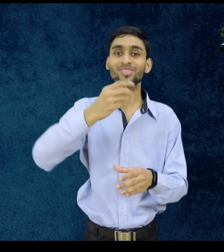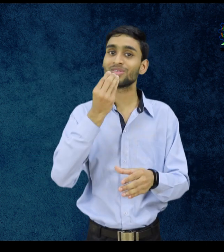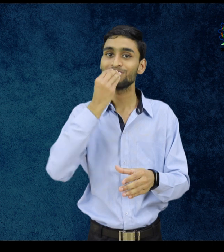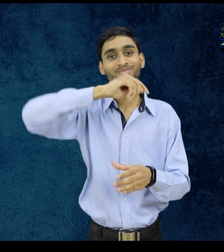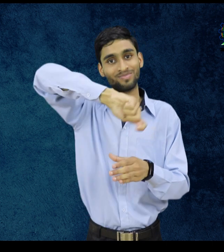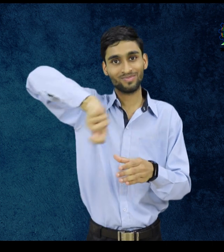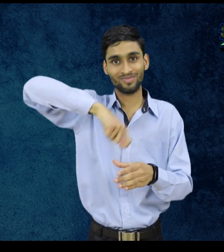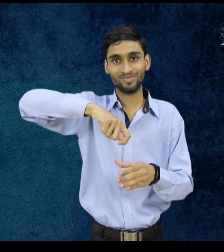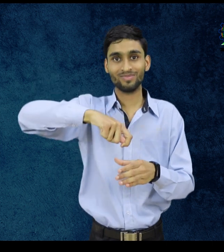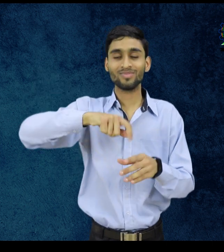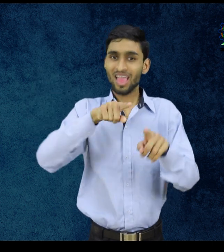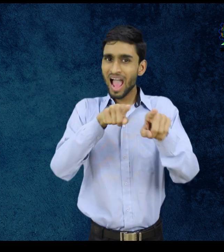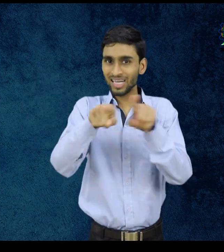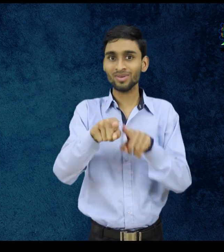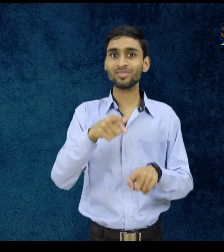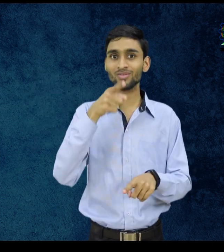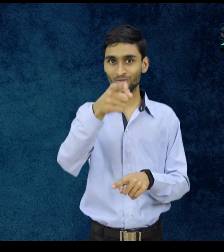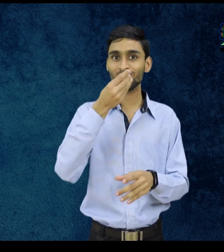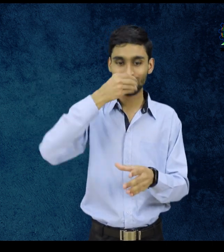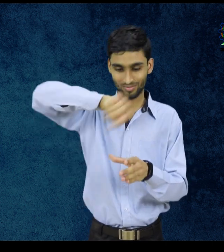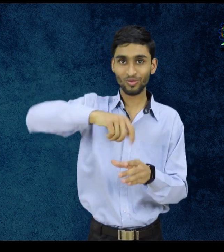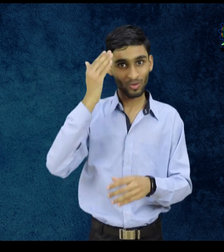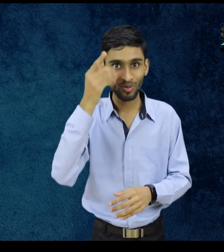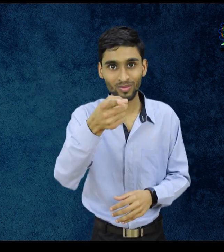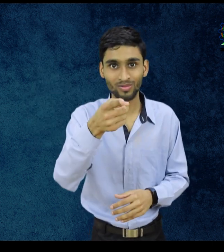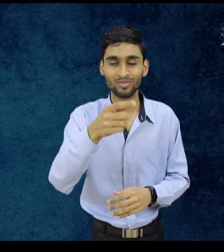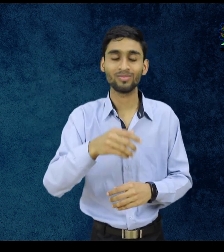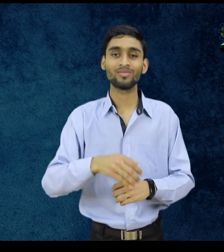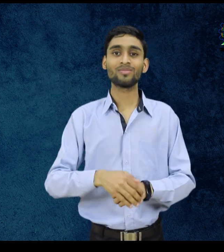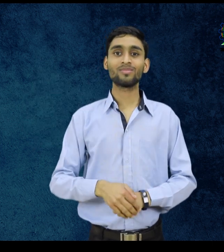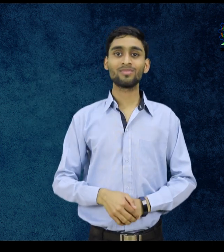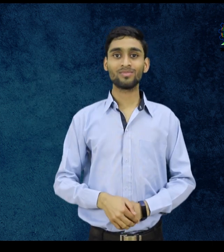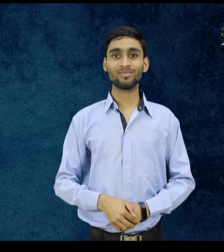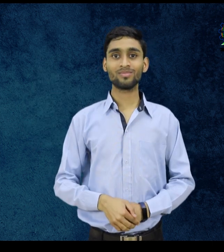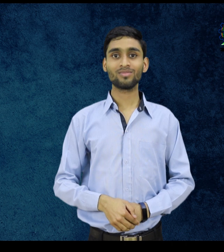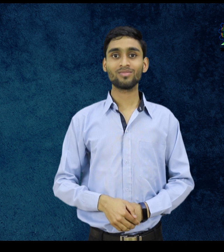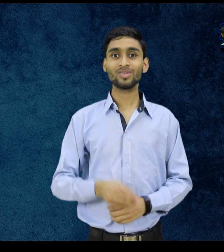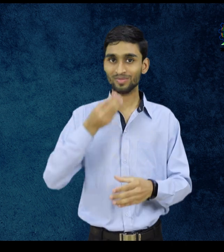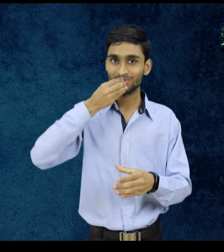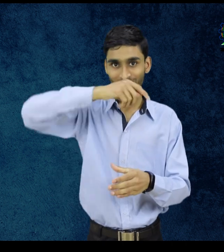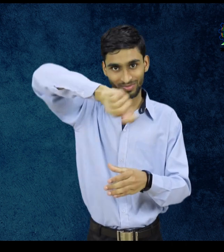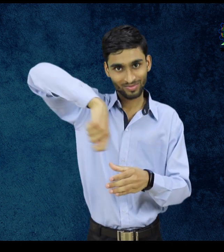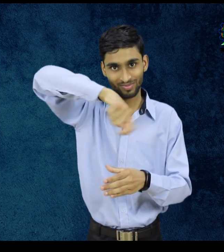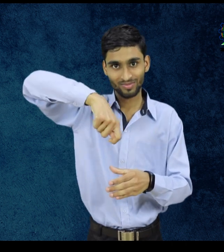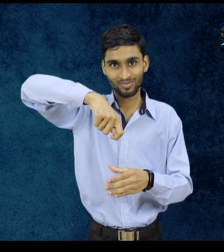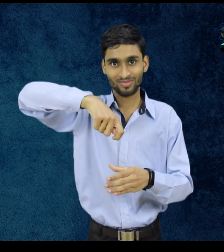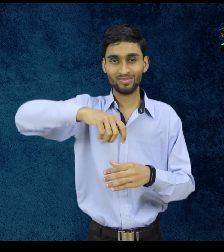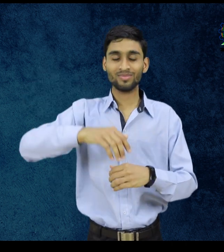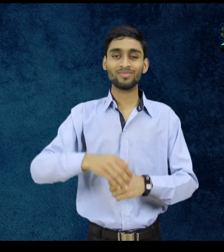को गुमाना उधारन के लिए तौर मैं खाना पकाना आता है खाना पकाना